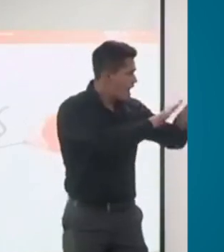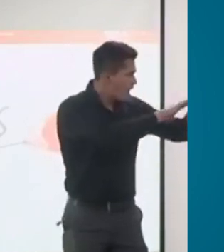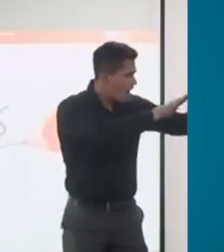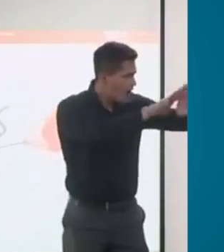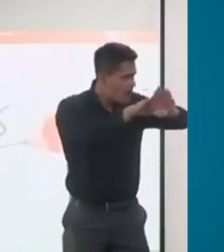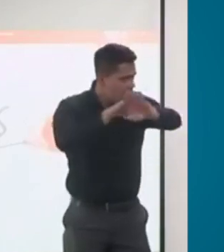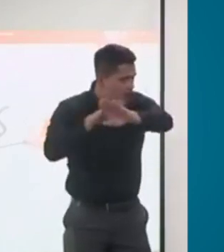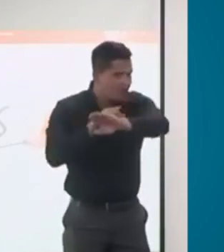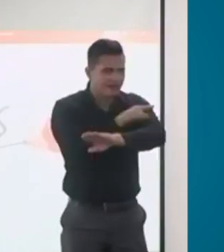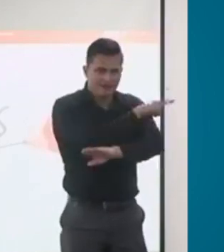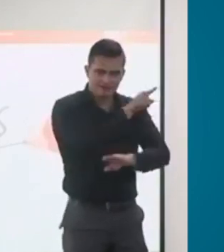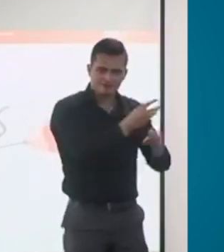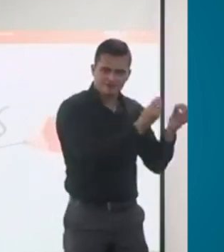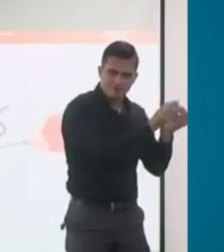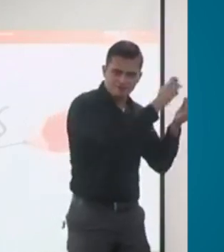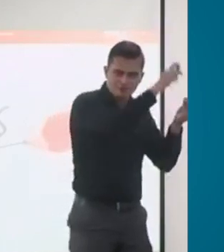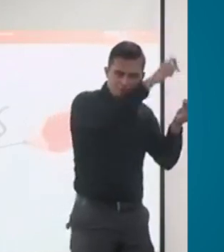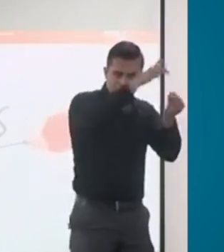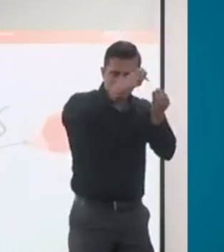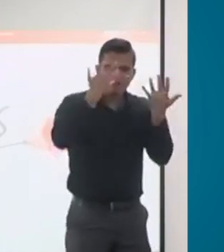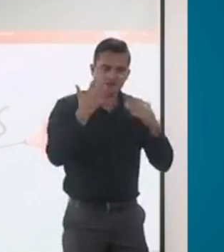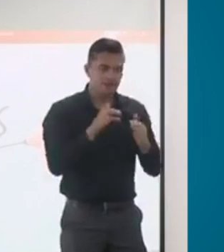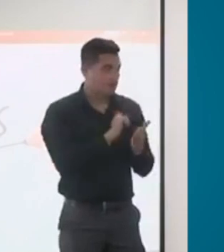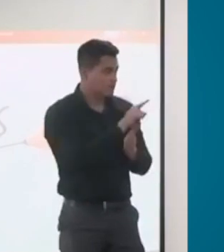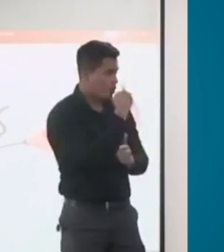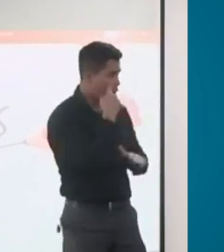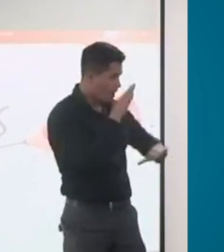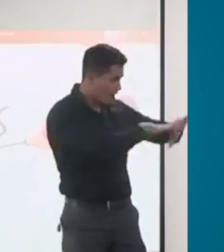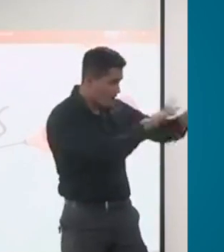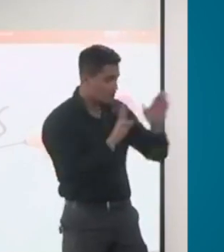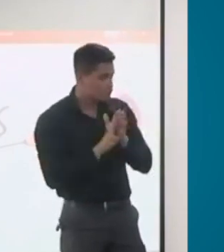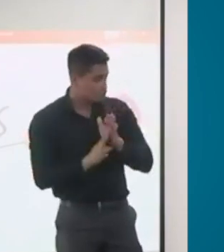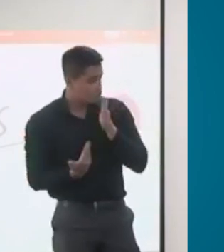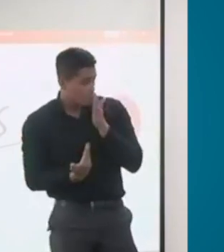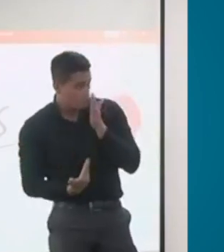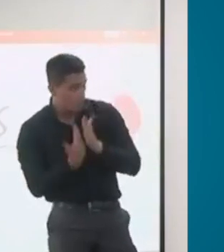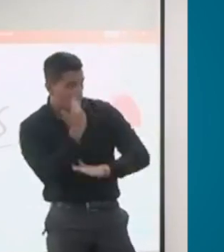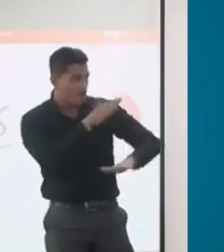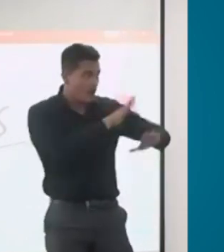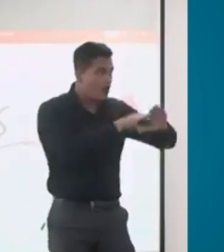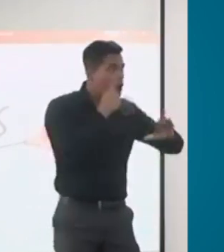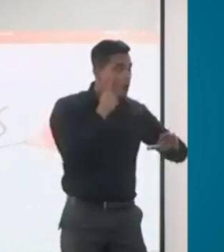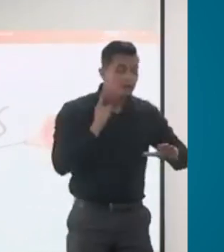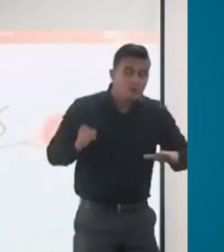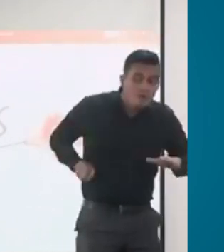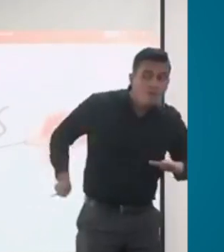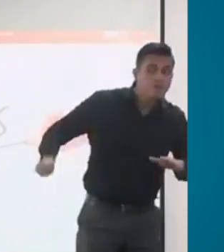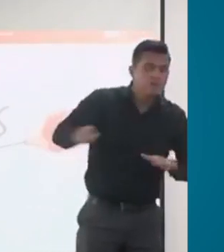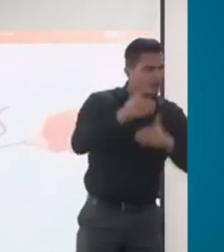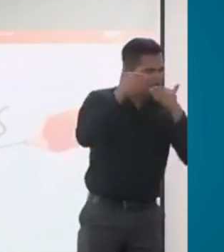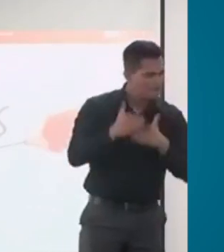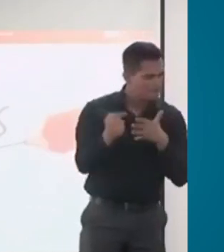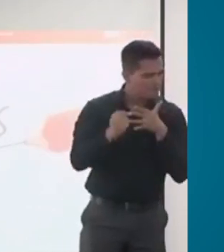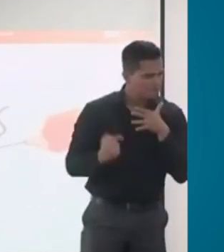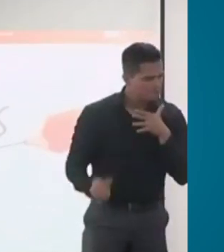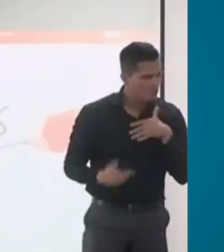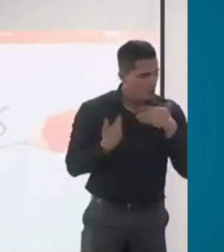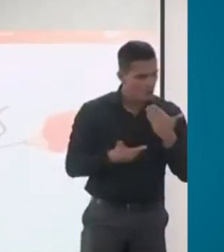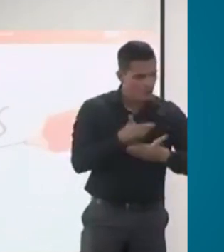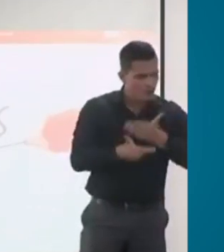recalcando a partir de esa clasificación y del proceso de valoración que cómo debe desarrollarse y esta